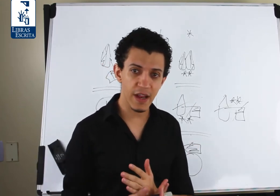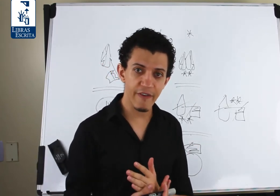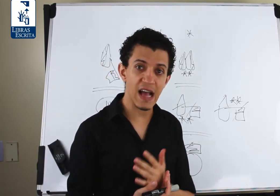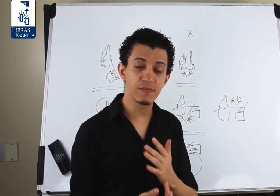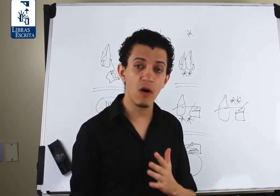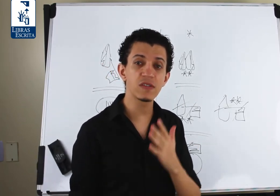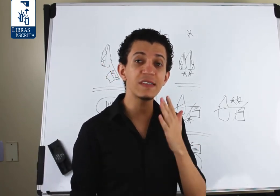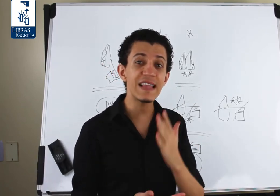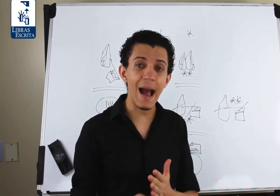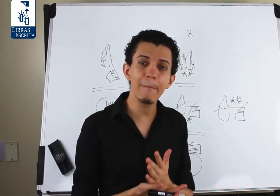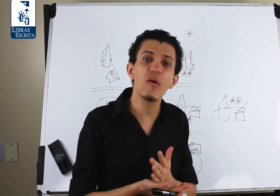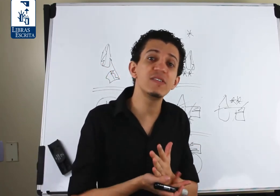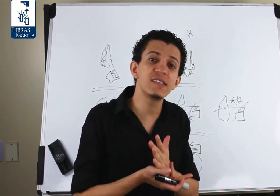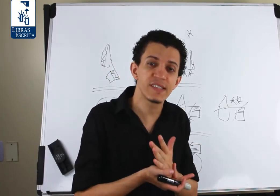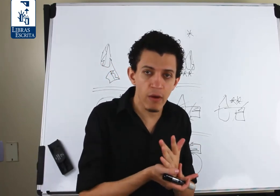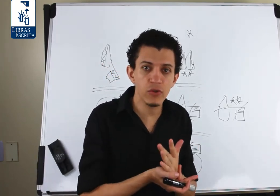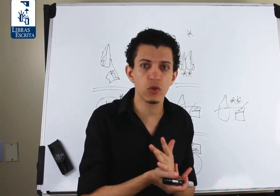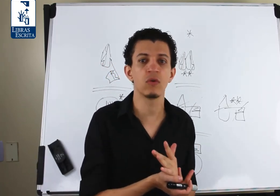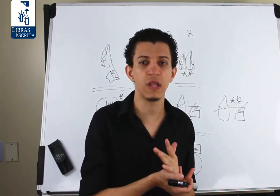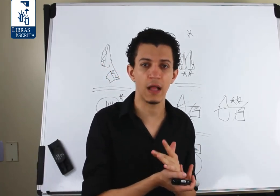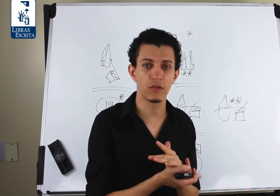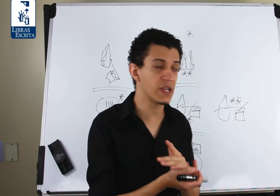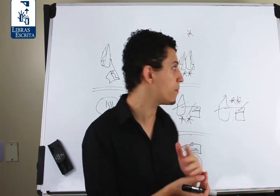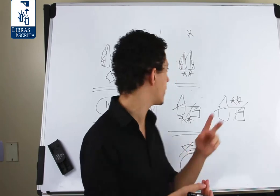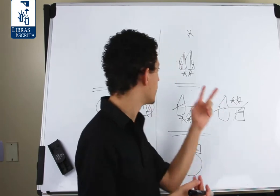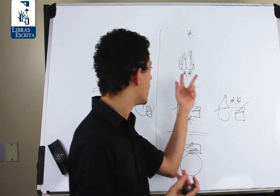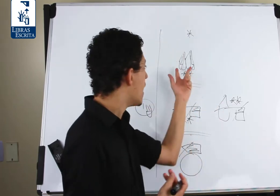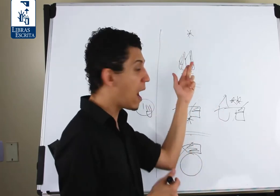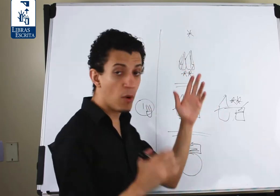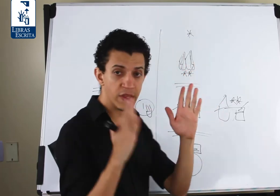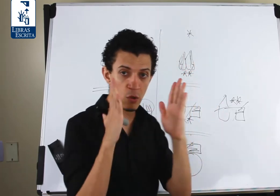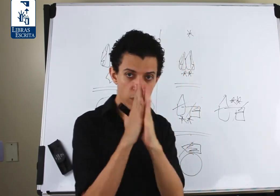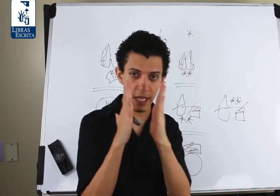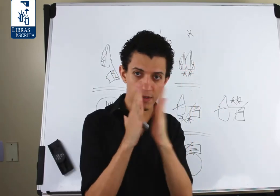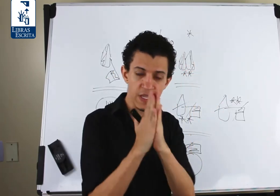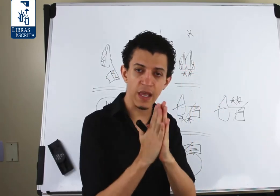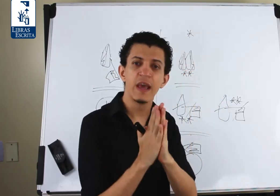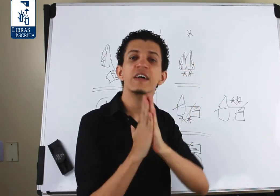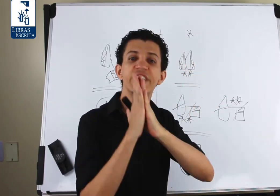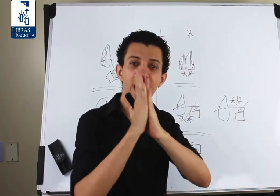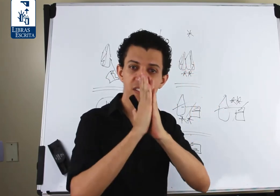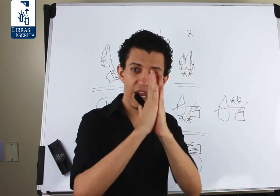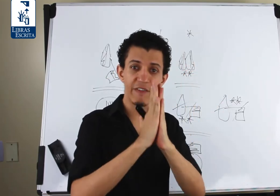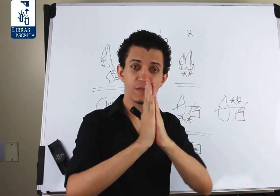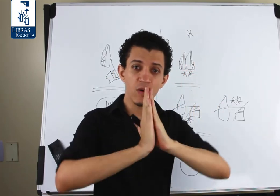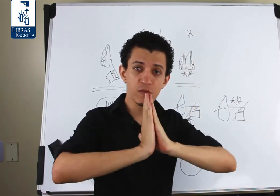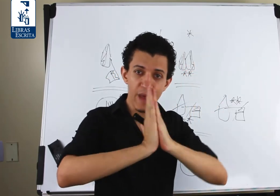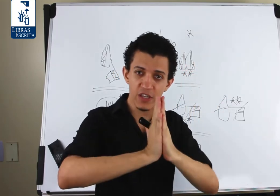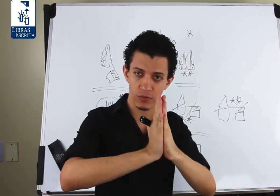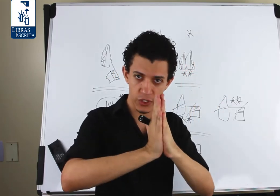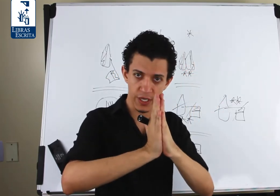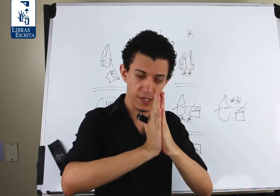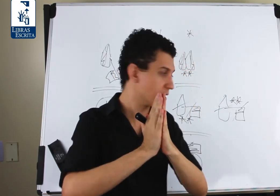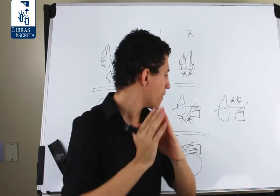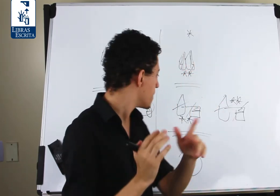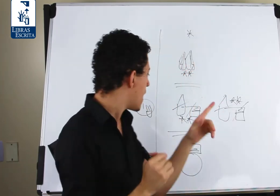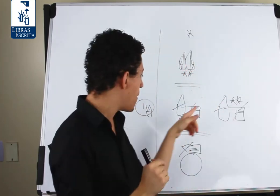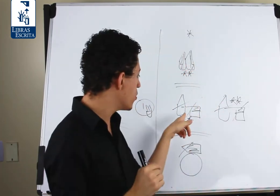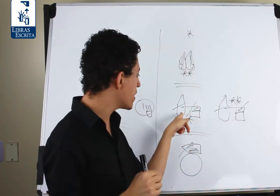escrever as mãos na posição de contato. Sempre. A mão tem contato assim, já escreve as mãos bem juntinhas. A mão tem